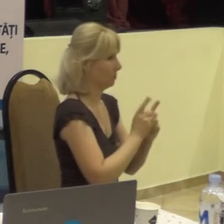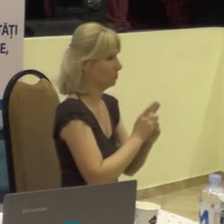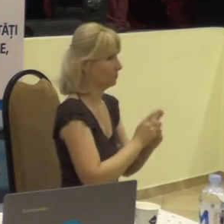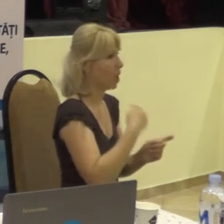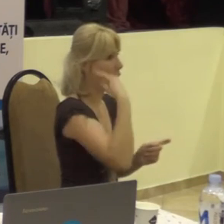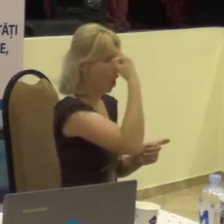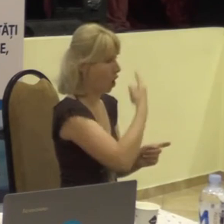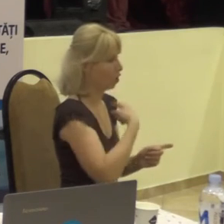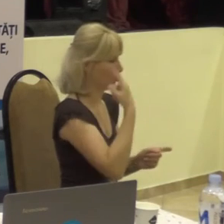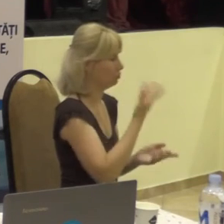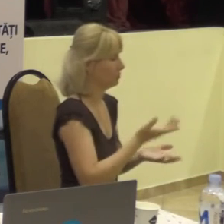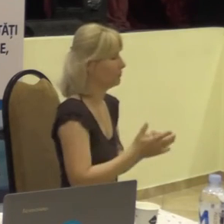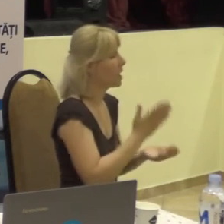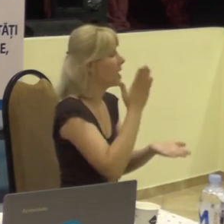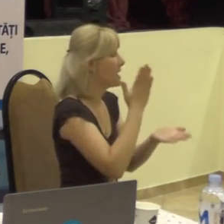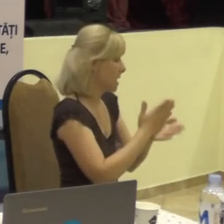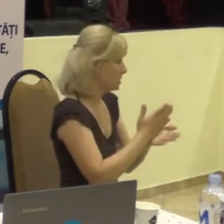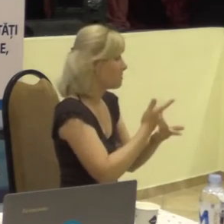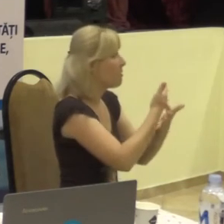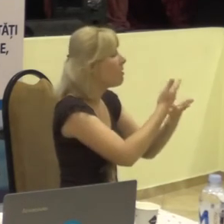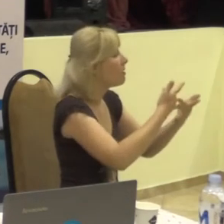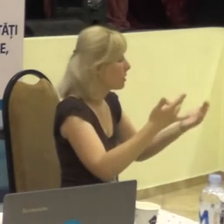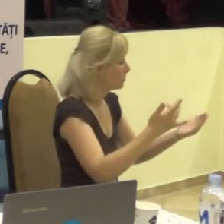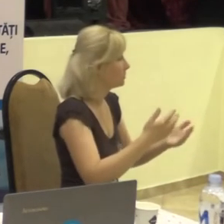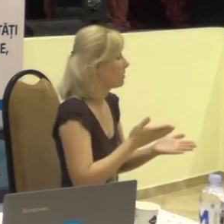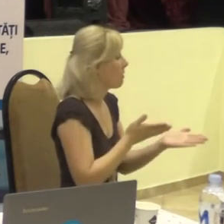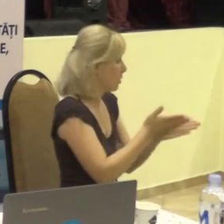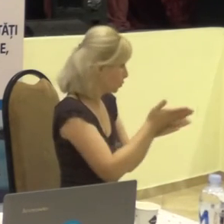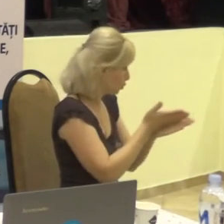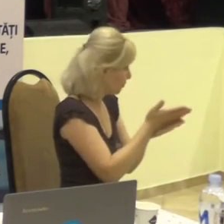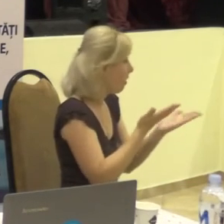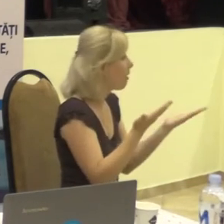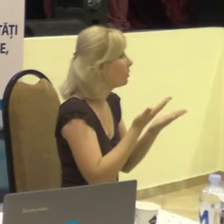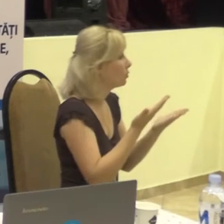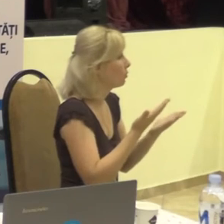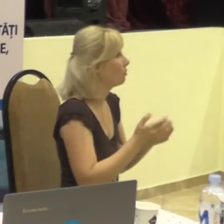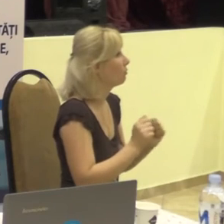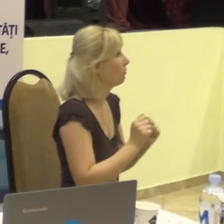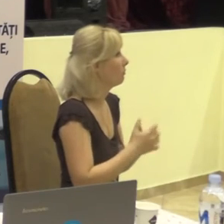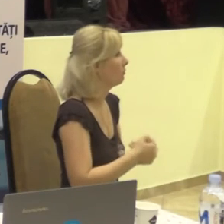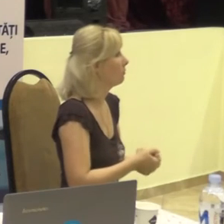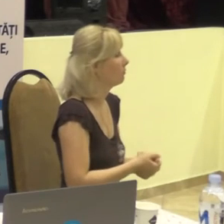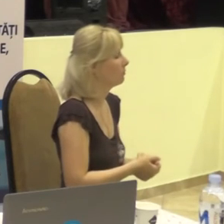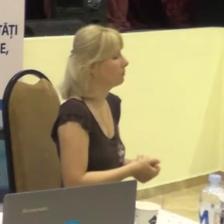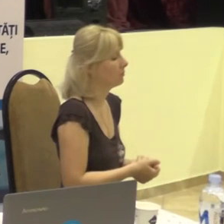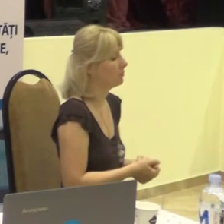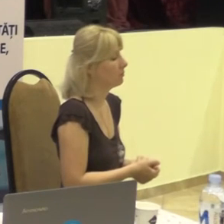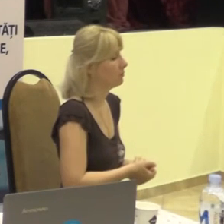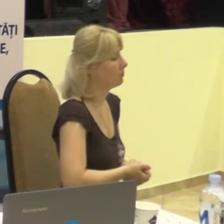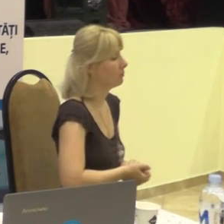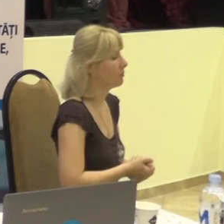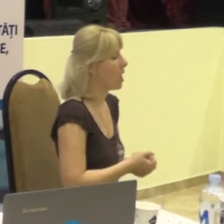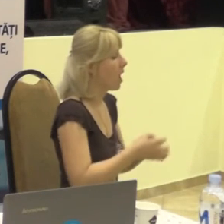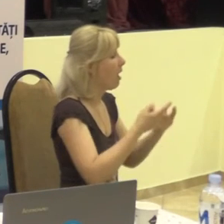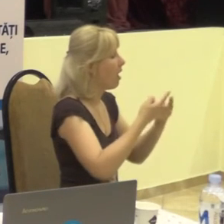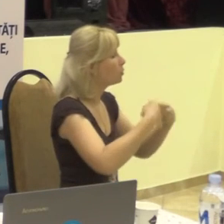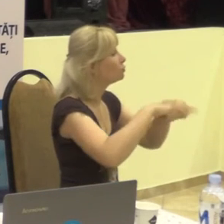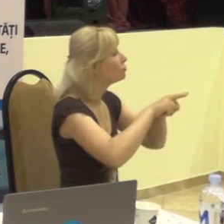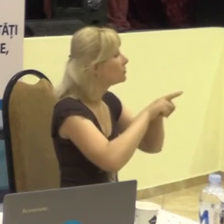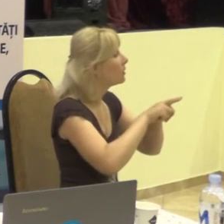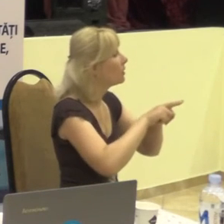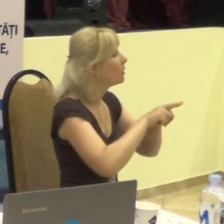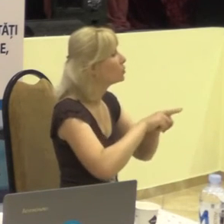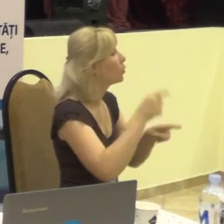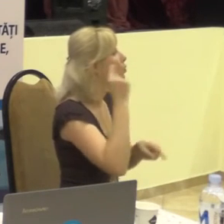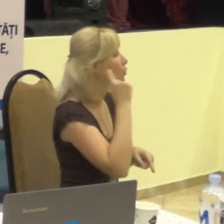Sunt unile servicii care asociația surților